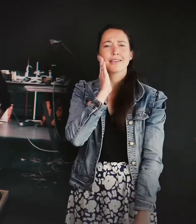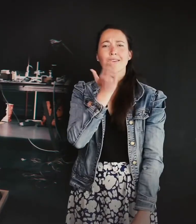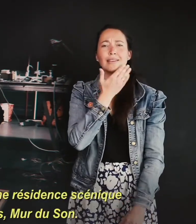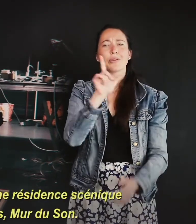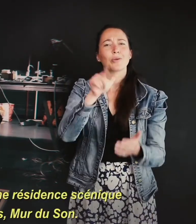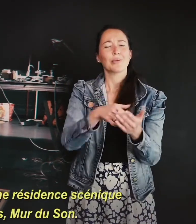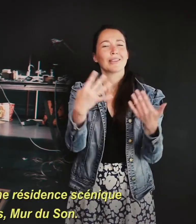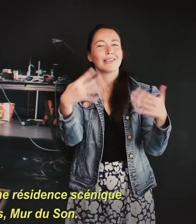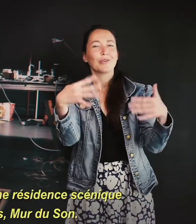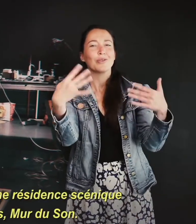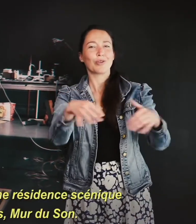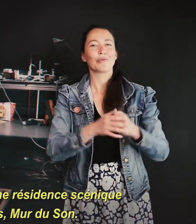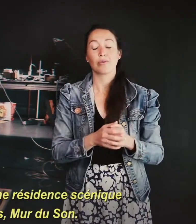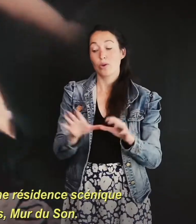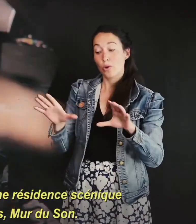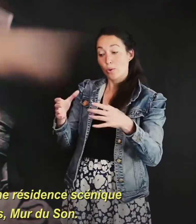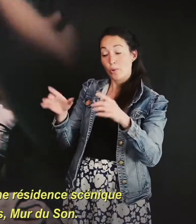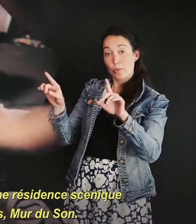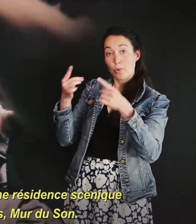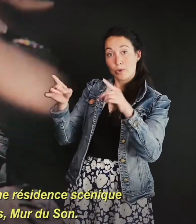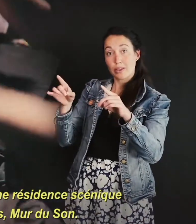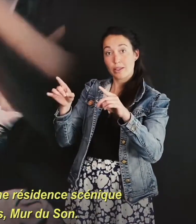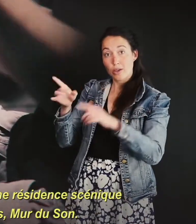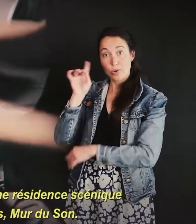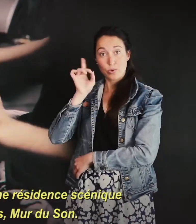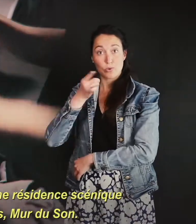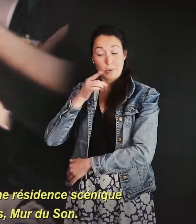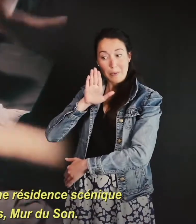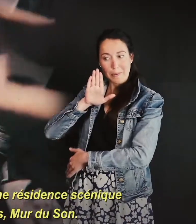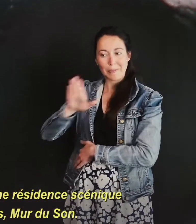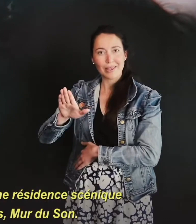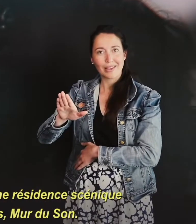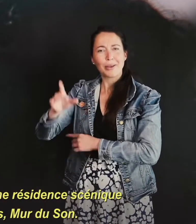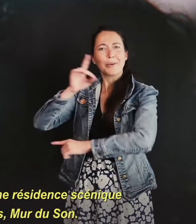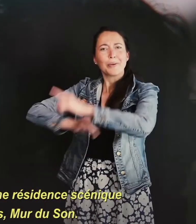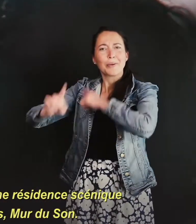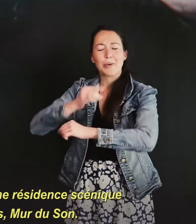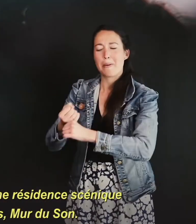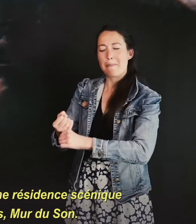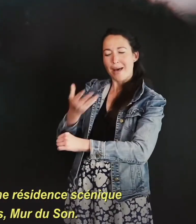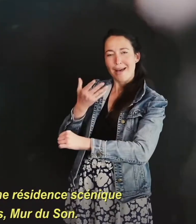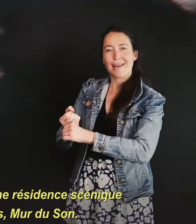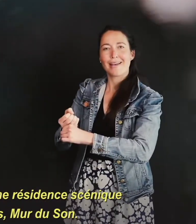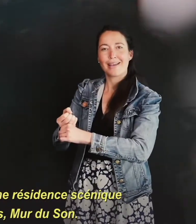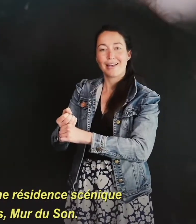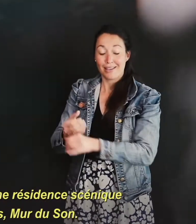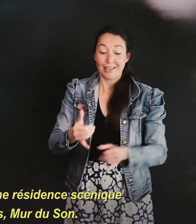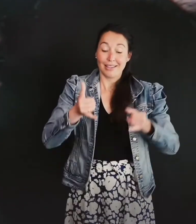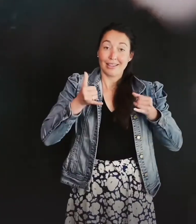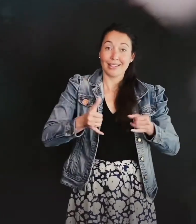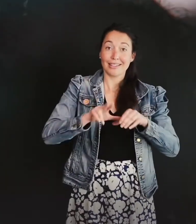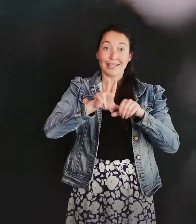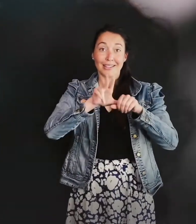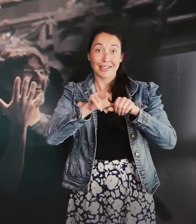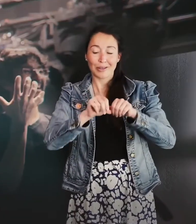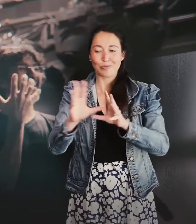En janvier 2019, l'Aéronef a accueilli une résidence sénuque du groupe de musiciens sourds Mûrs du Soin.